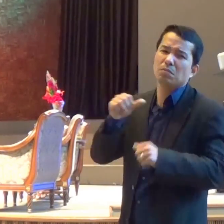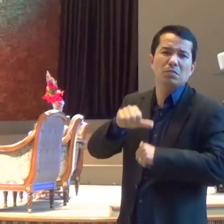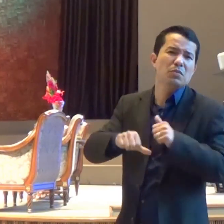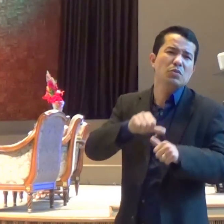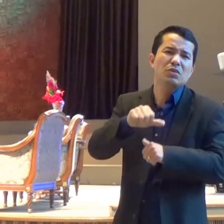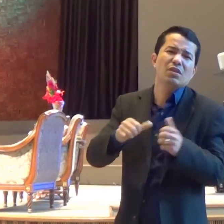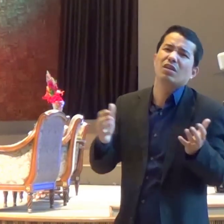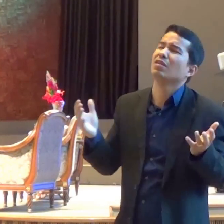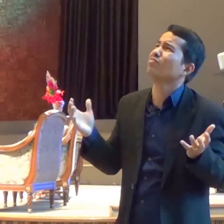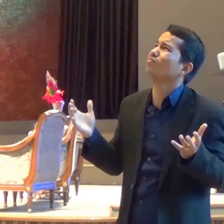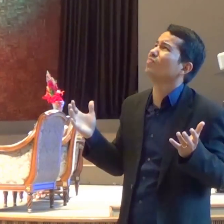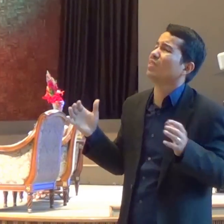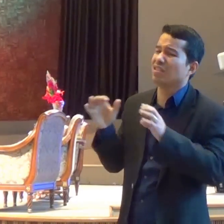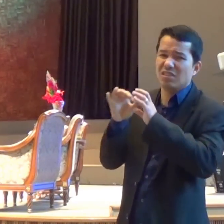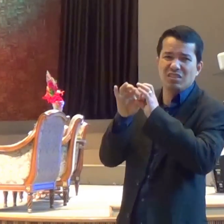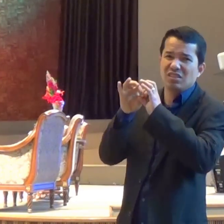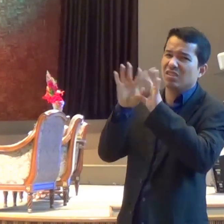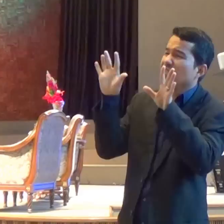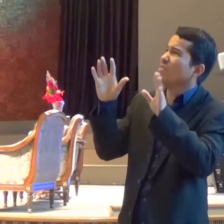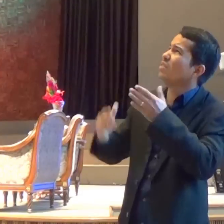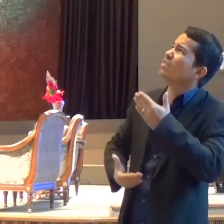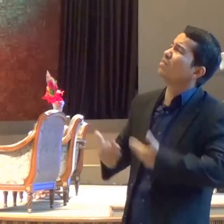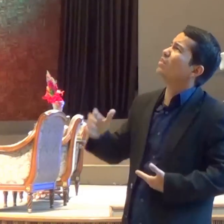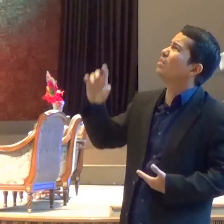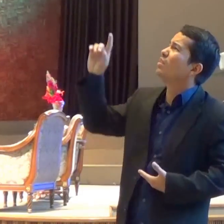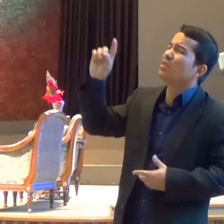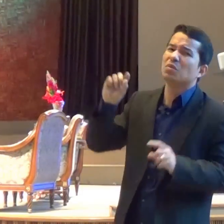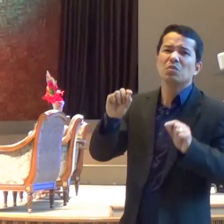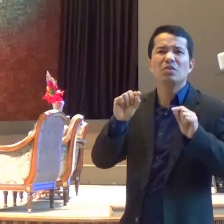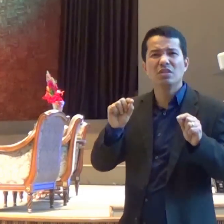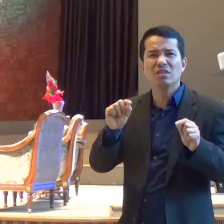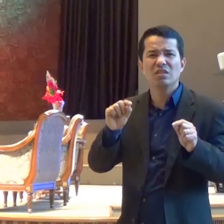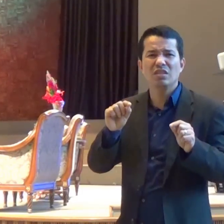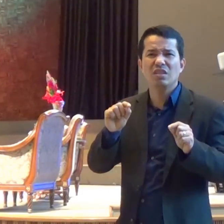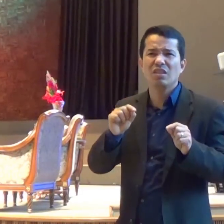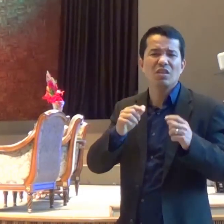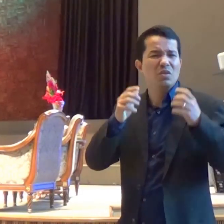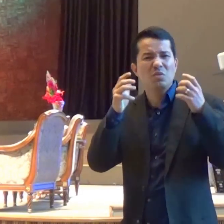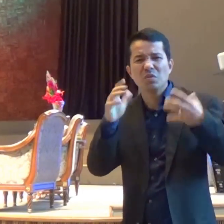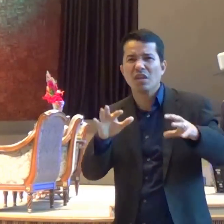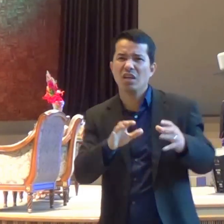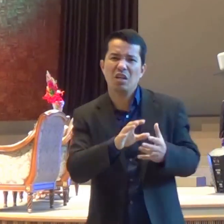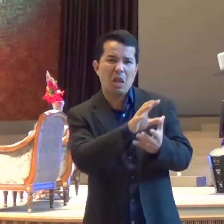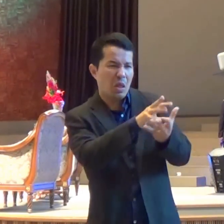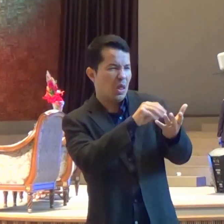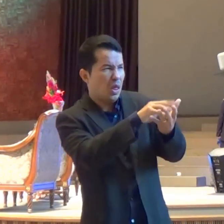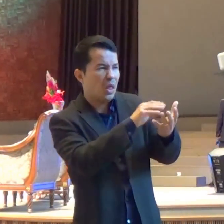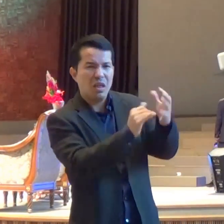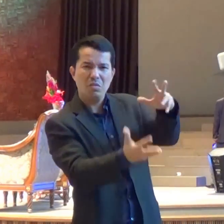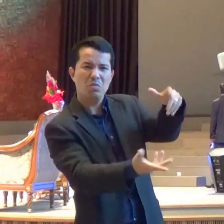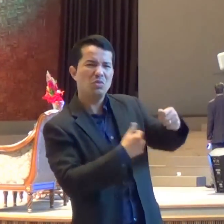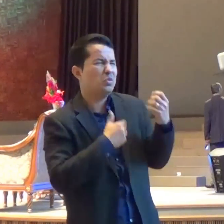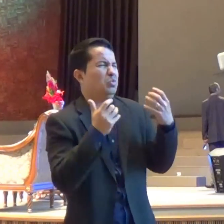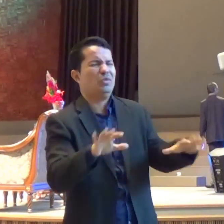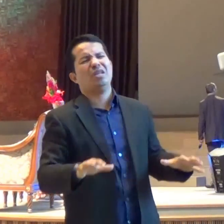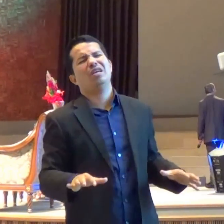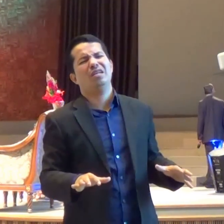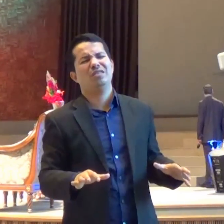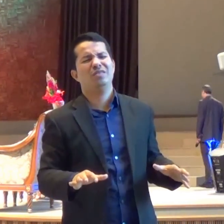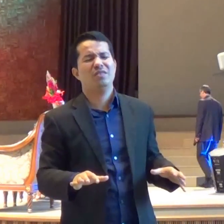De libertação De não conformismo Porque as vezes A gente vai se conformando Com as coisas E